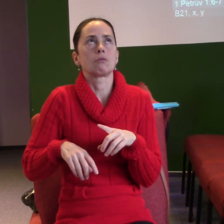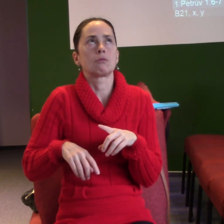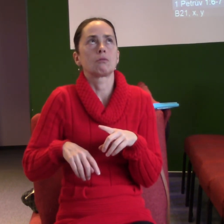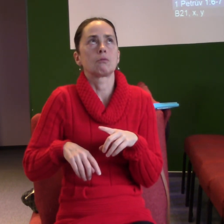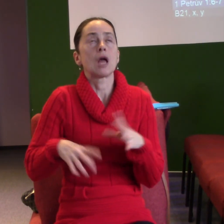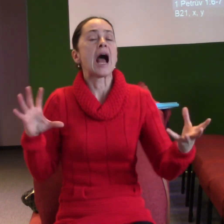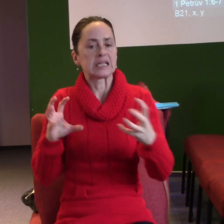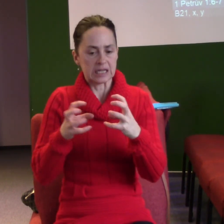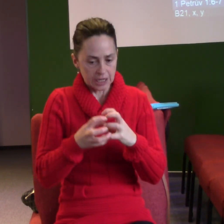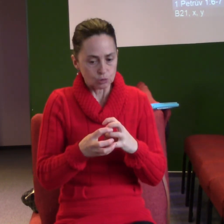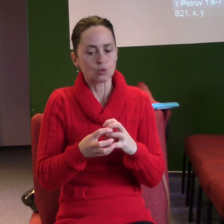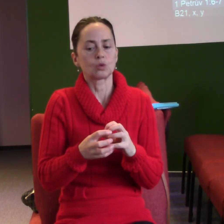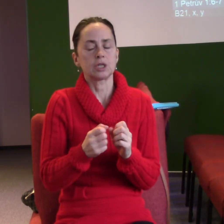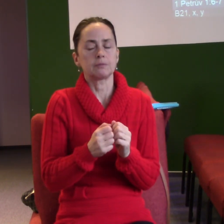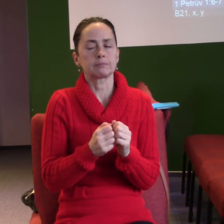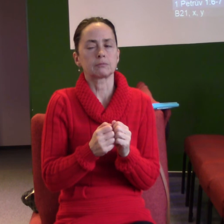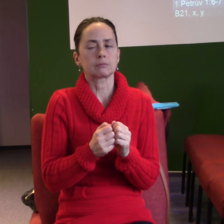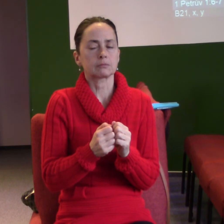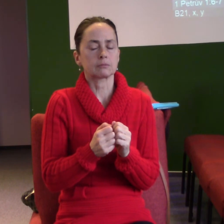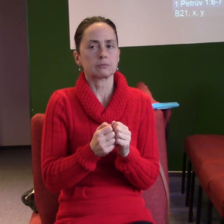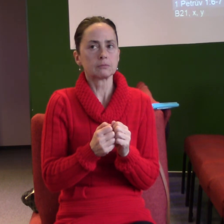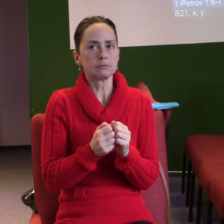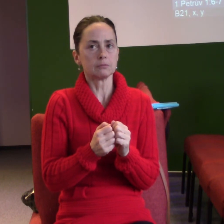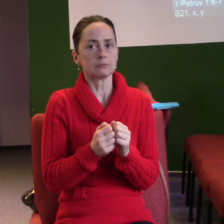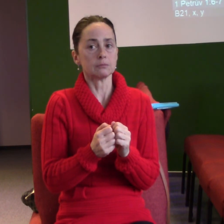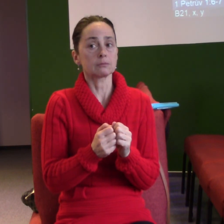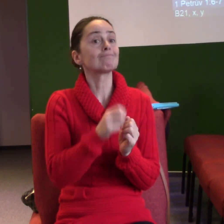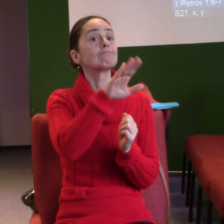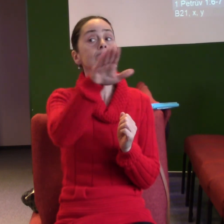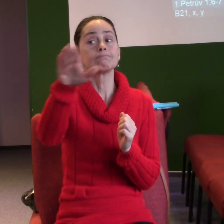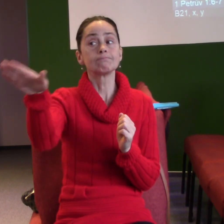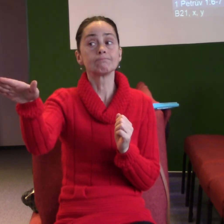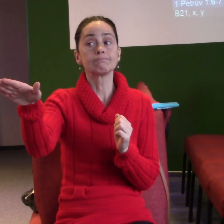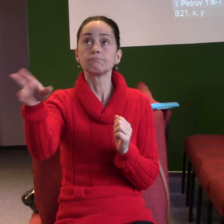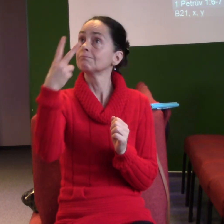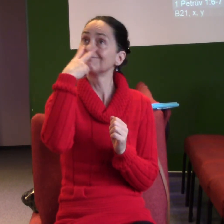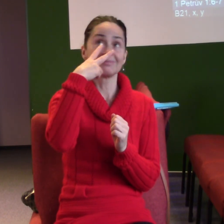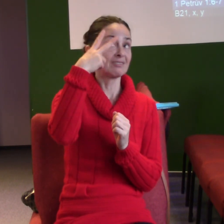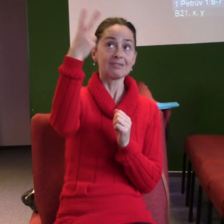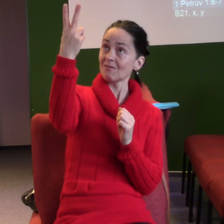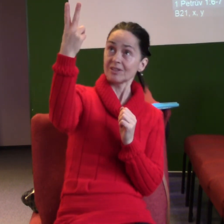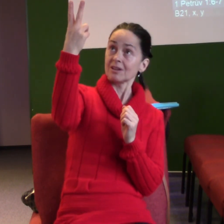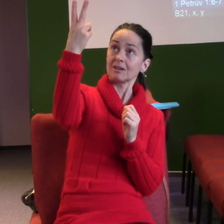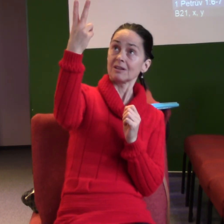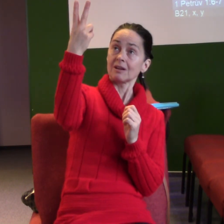Tady je to poselství, o které tady jde. Ač jste ho neviděli, tak ho milujete.